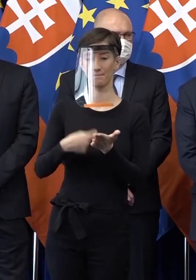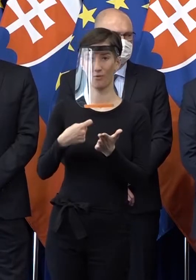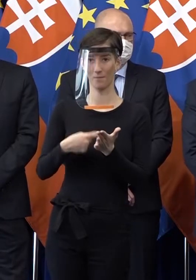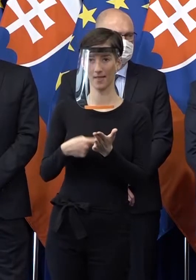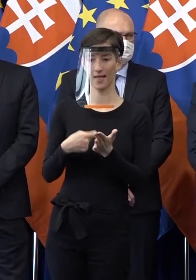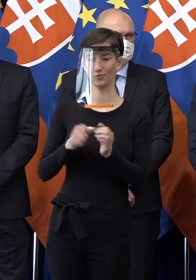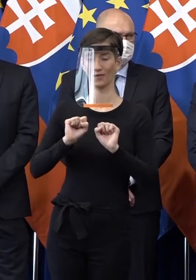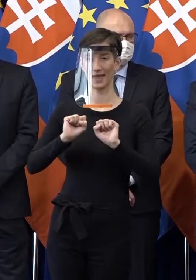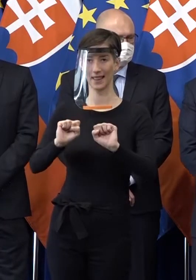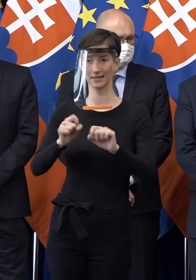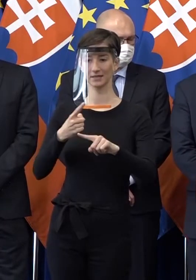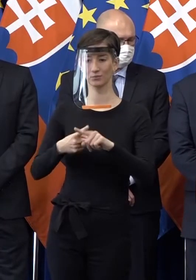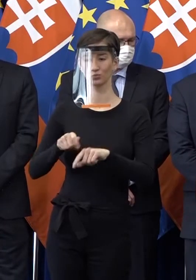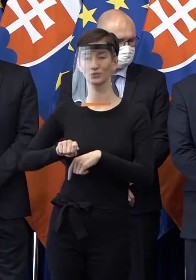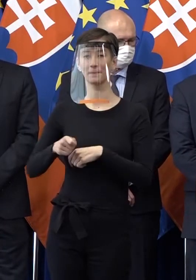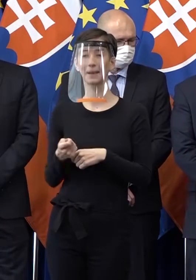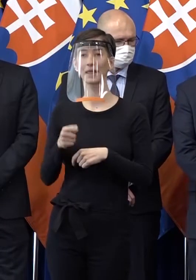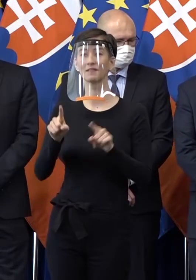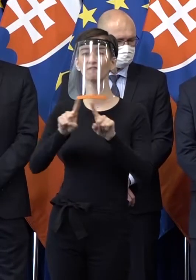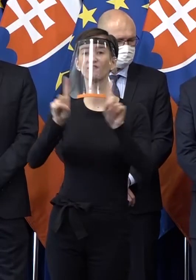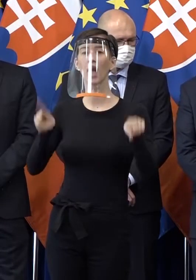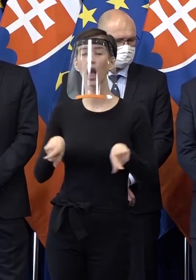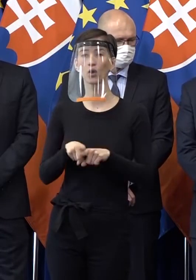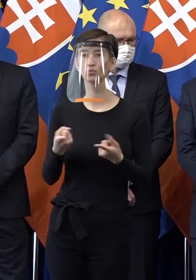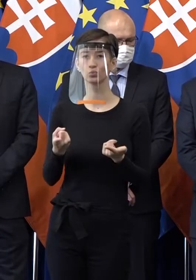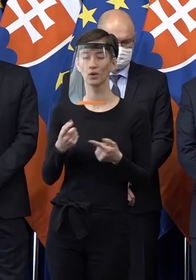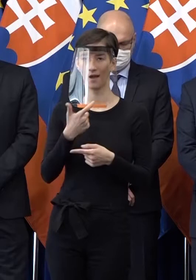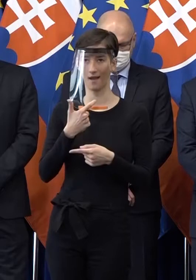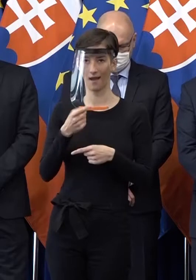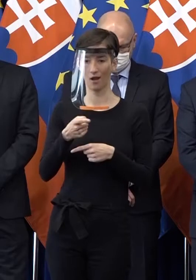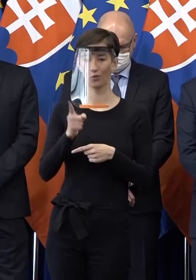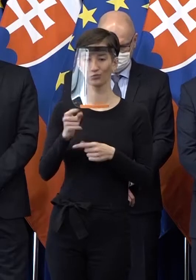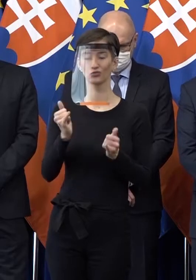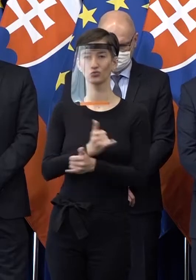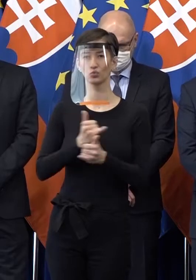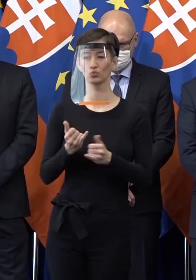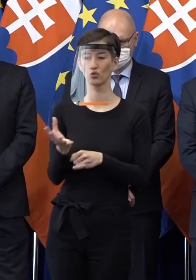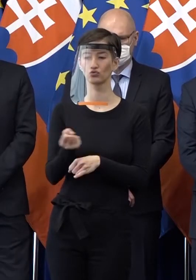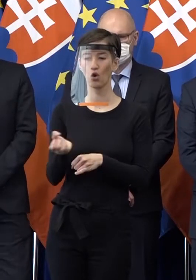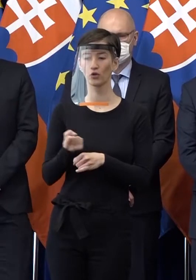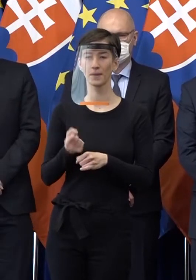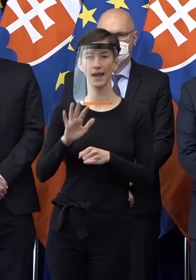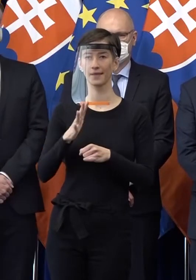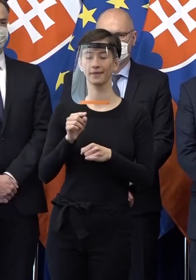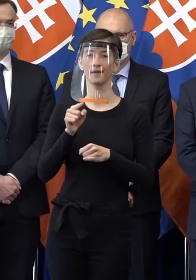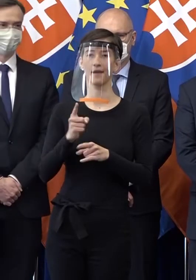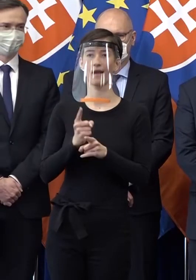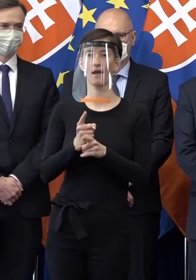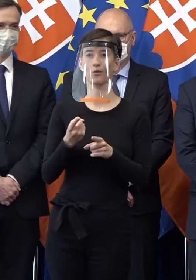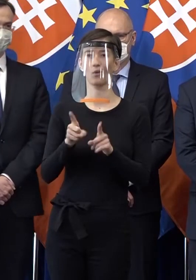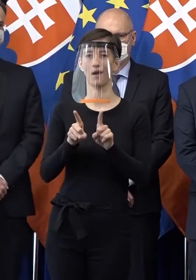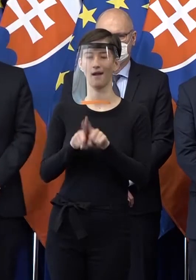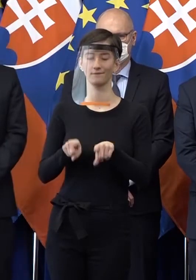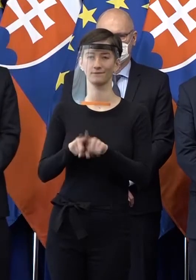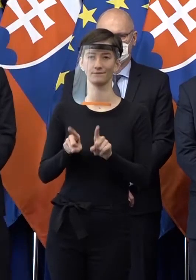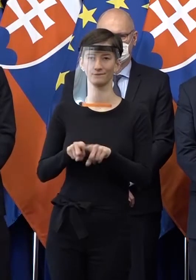plynu, aby sa tieto fakturovali, nezáležiť za skutočný odber a nie za predrokované objemy, ktoré počítali s plnou